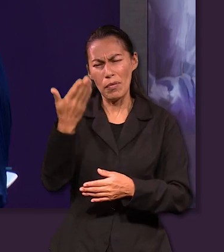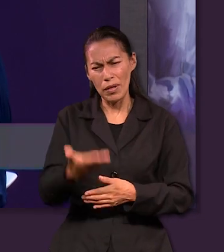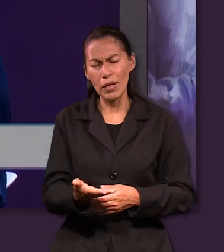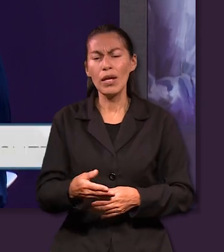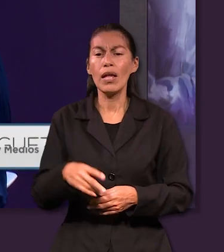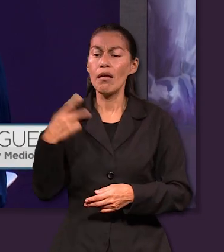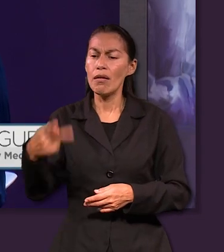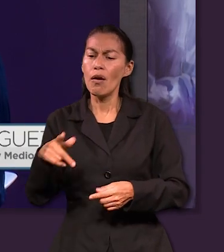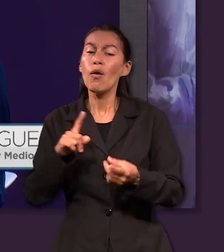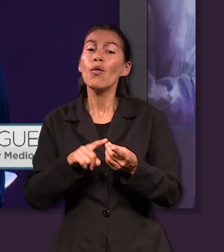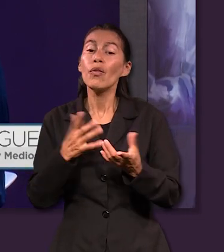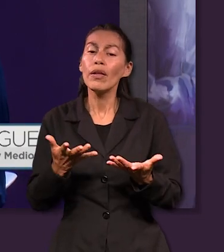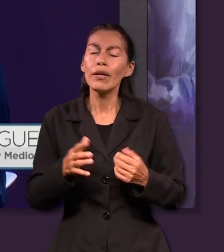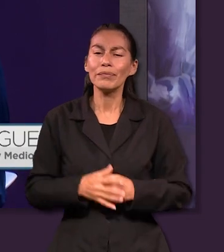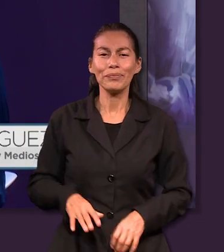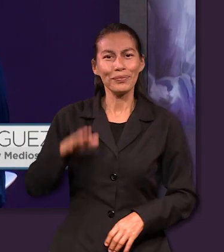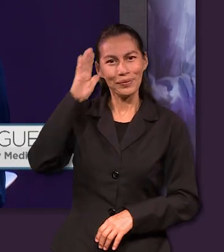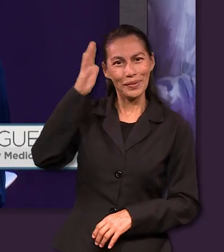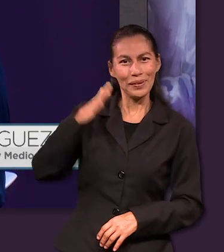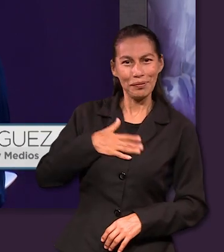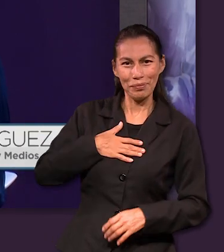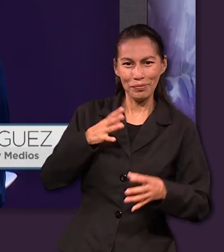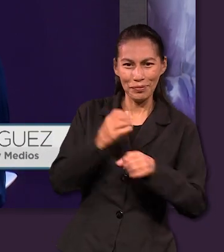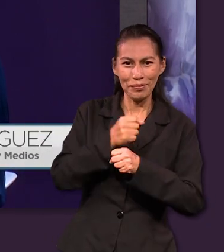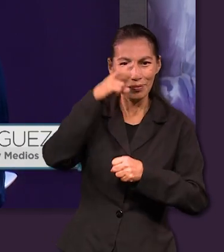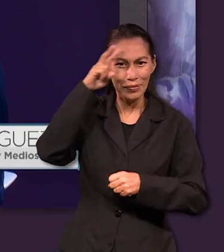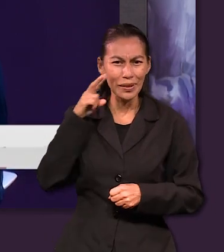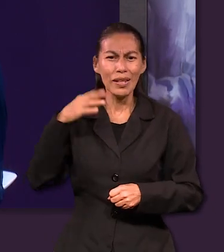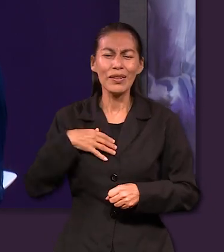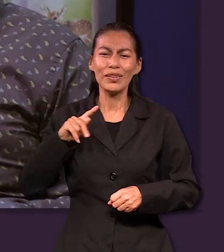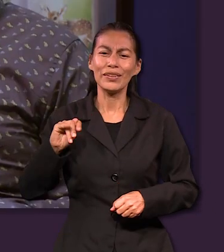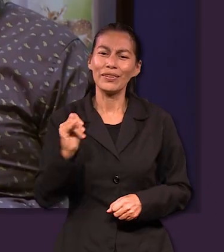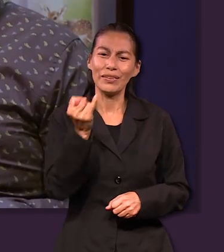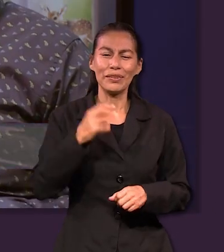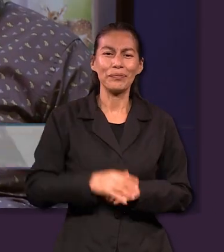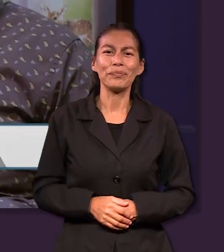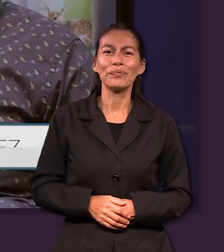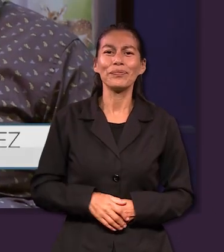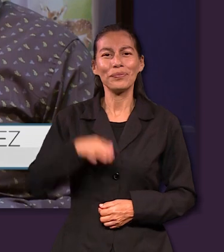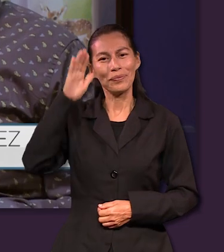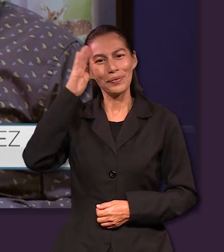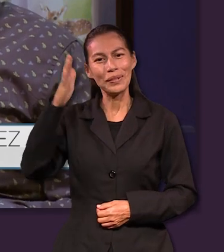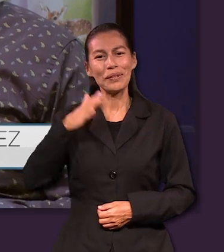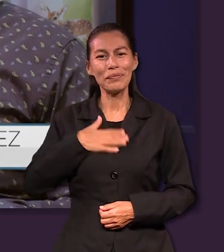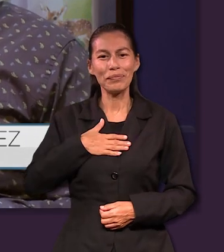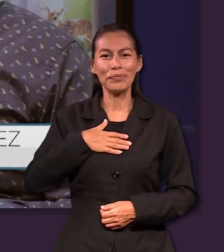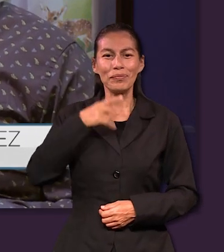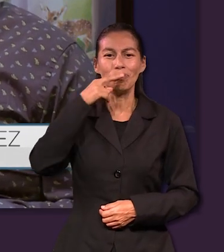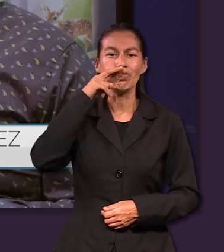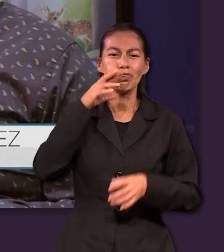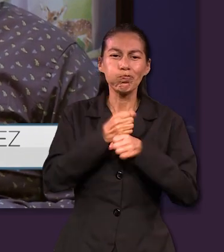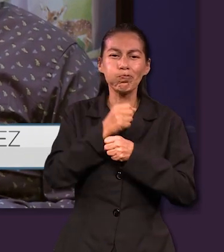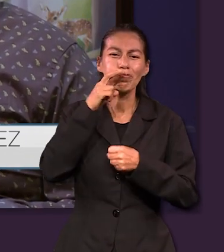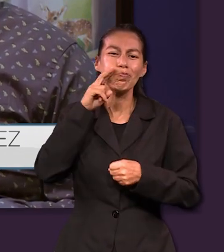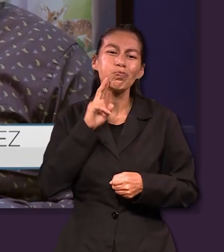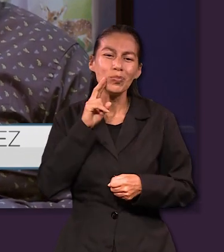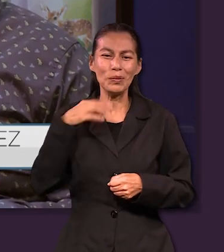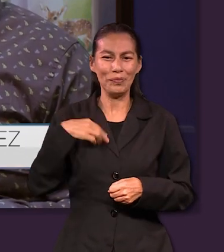Hola, mi nombre es Valeria Rodríguez y vengo de Tijuana, Baja California. ¿Qué tal? Mi nombre es Uriel Suárez y soy originario de Michoacán.